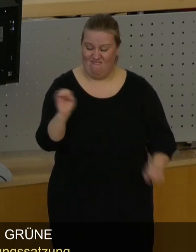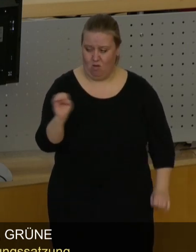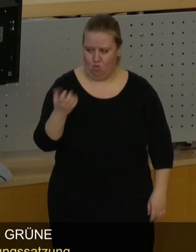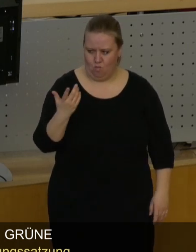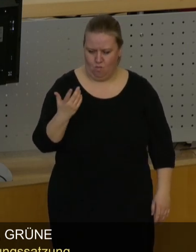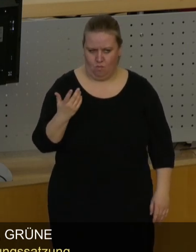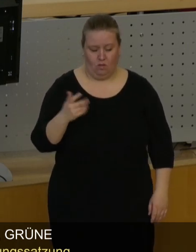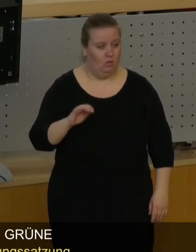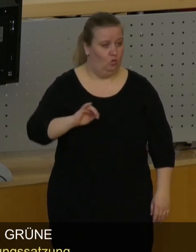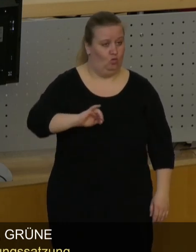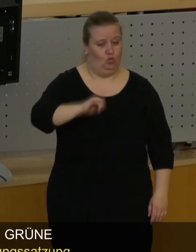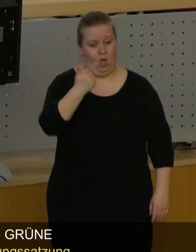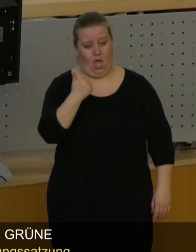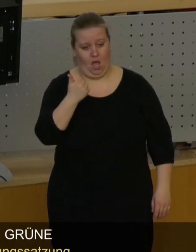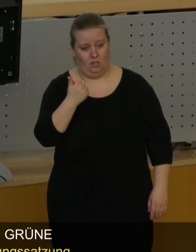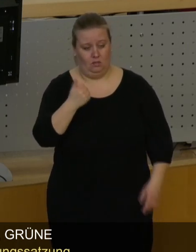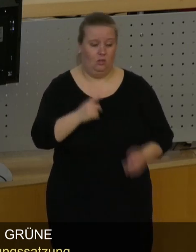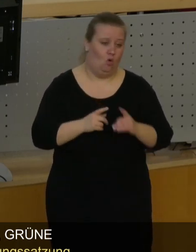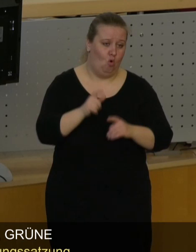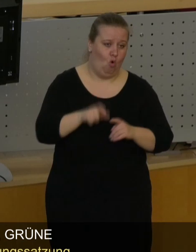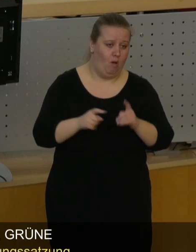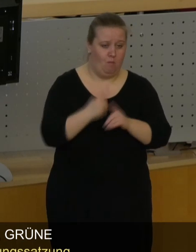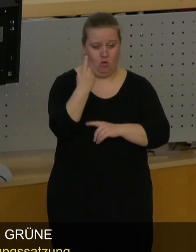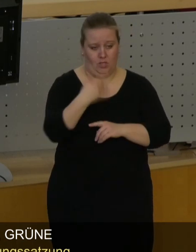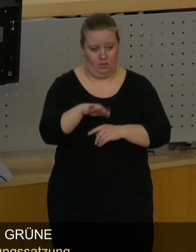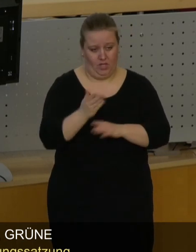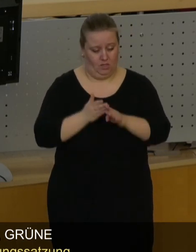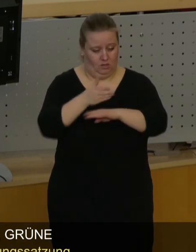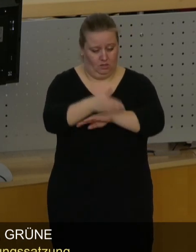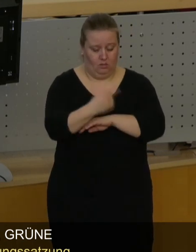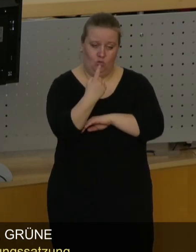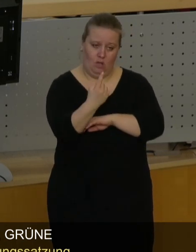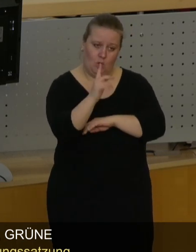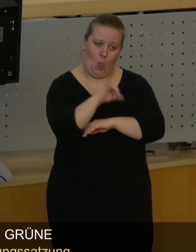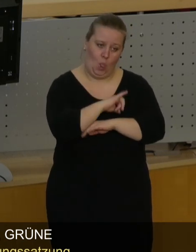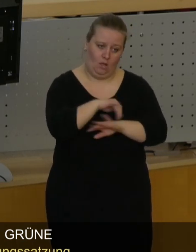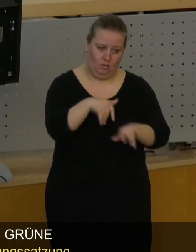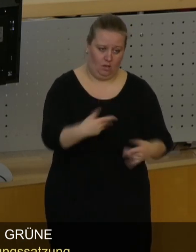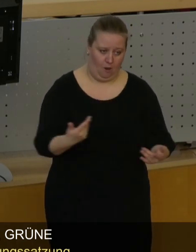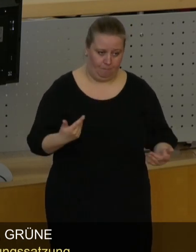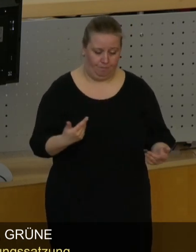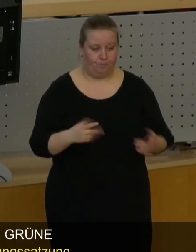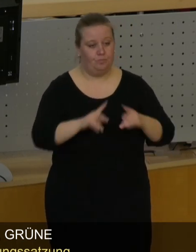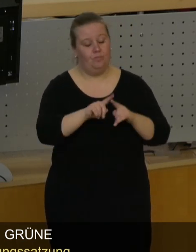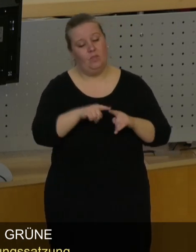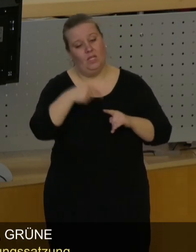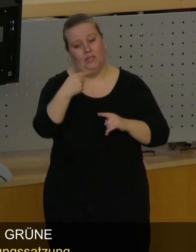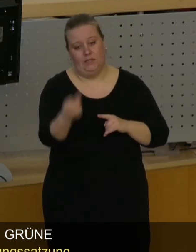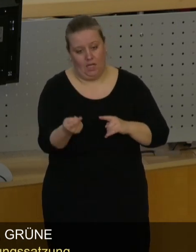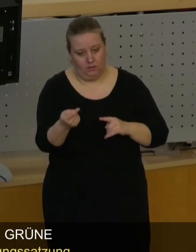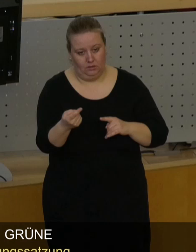zuerst waren wir am Tisch des Oberbürgermeisters, der auch durchaus Interesse bekundet hat. Dann haben wir,